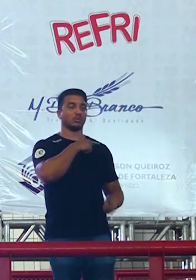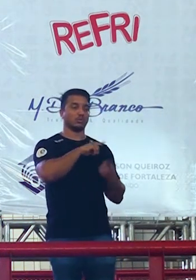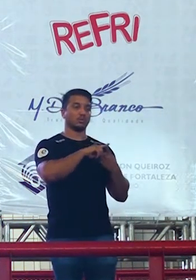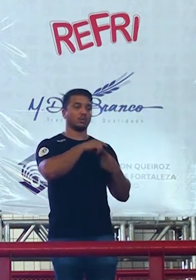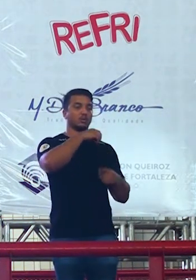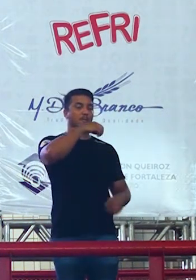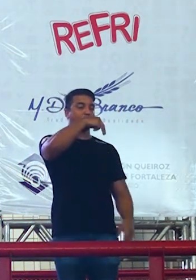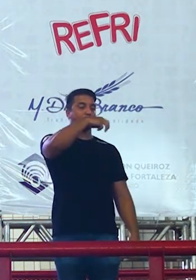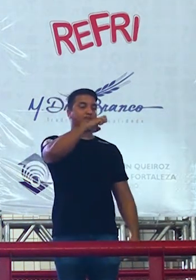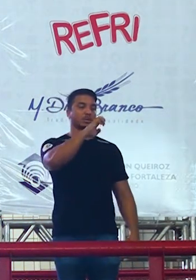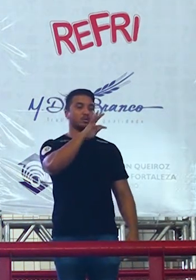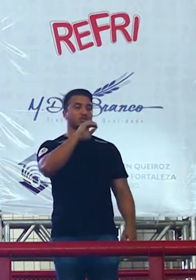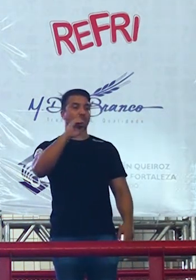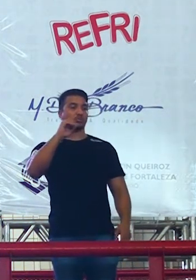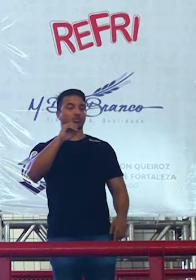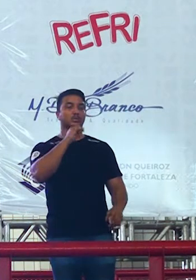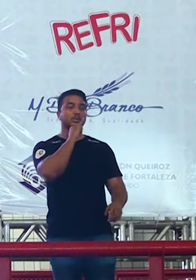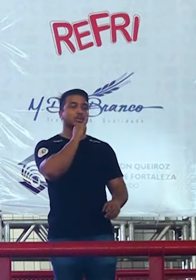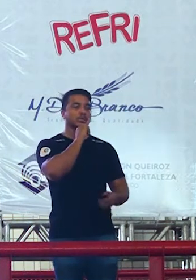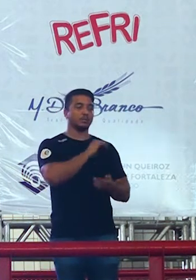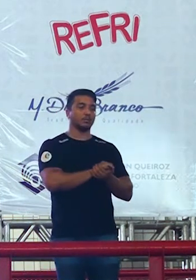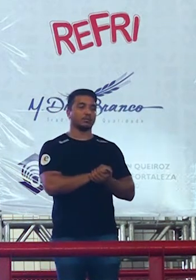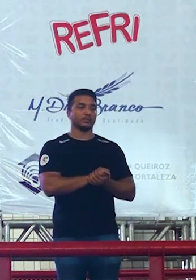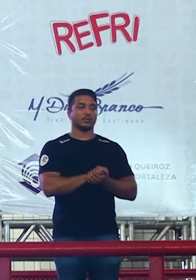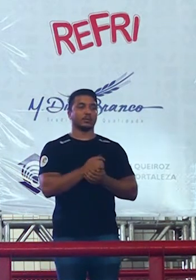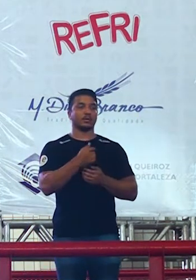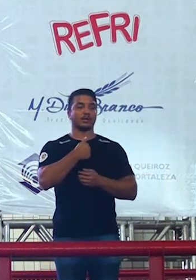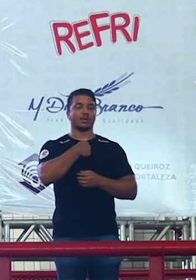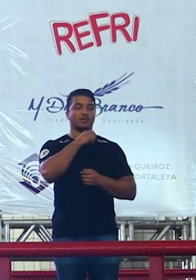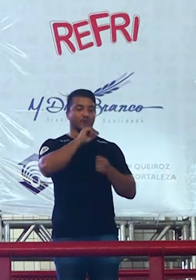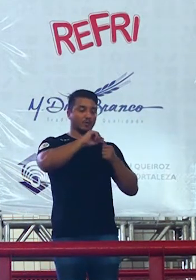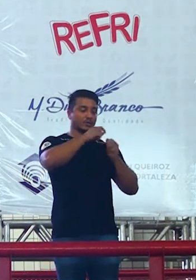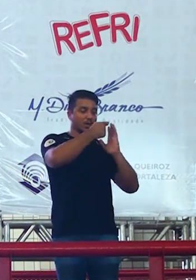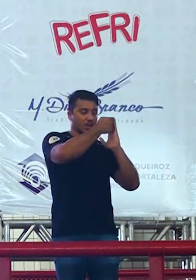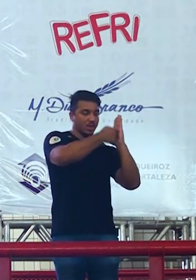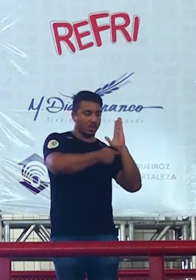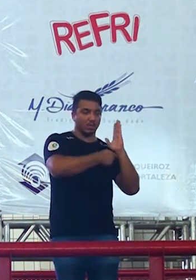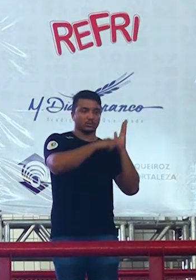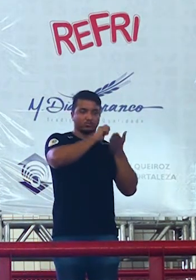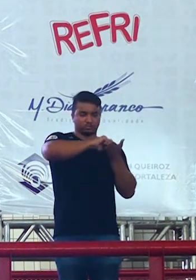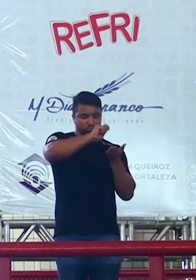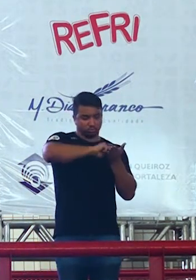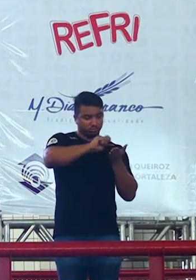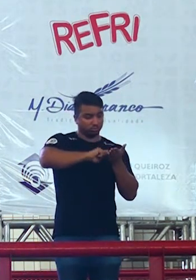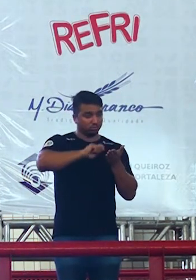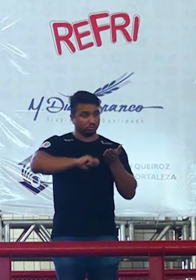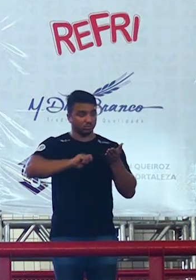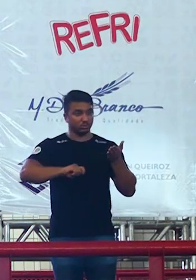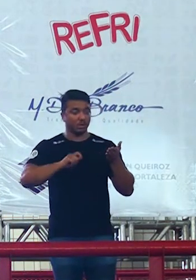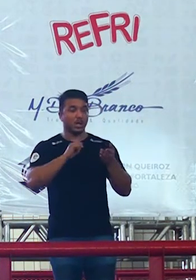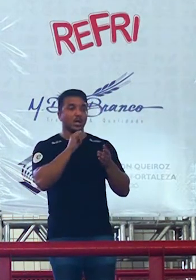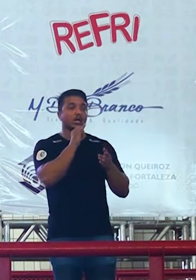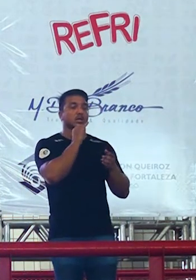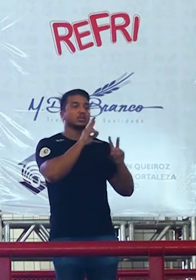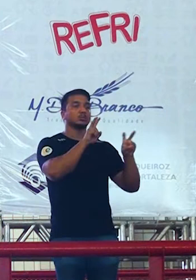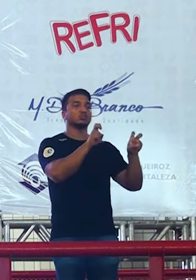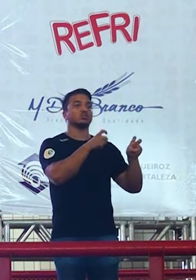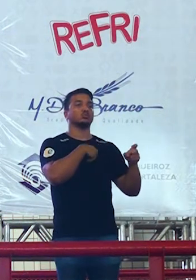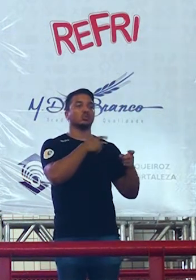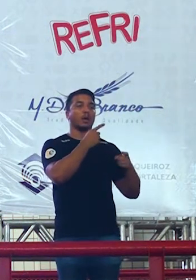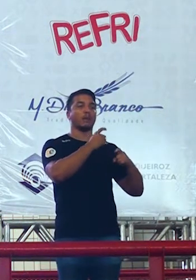explicar supunha que você esteja fazendo uma redação meus amigos sobre abuso